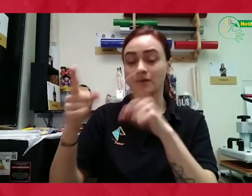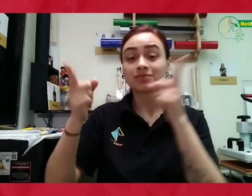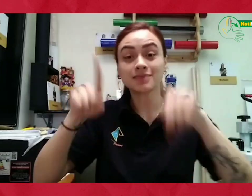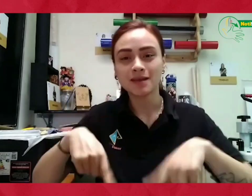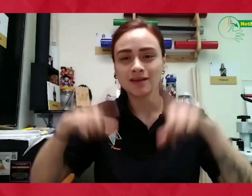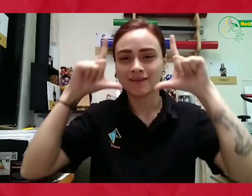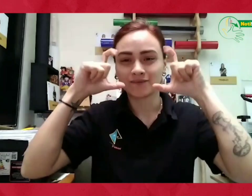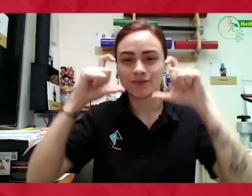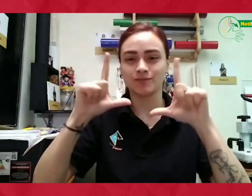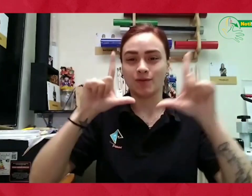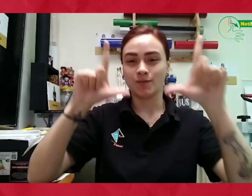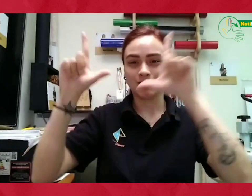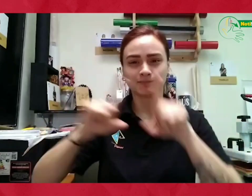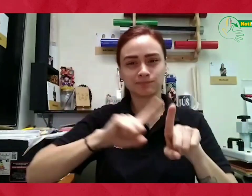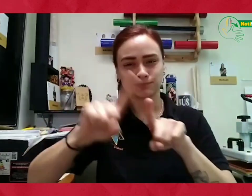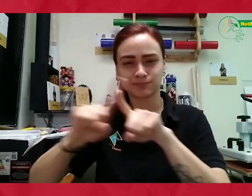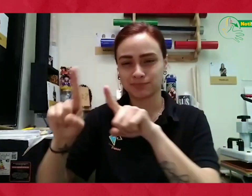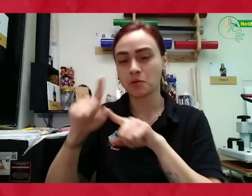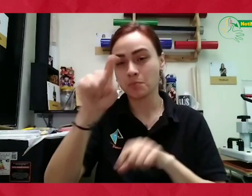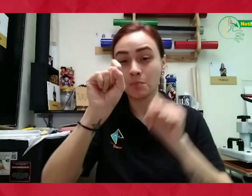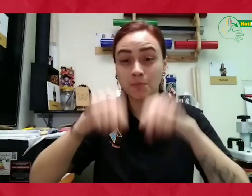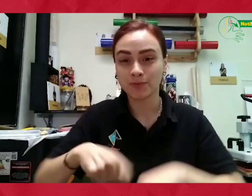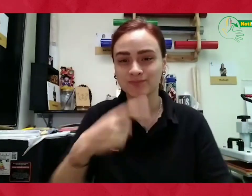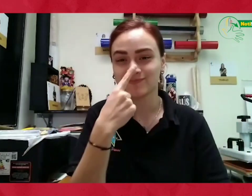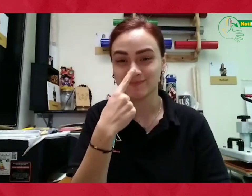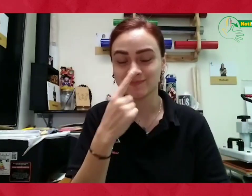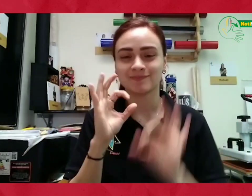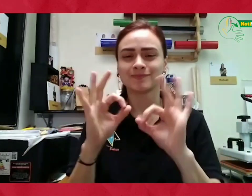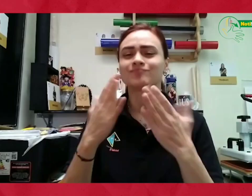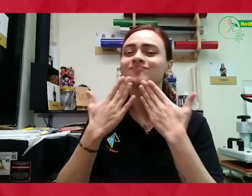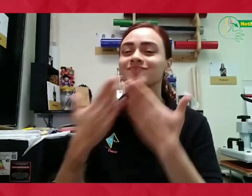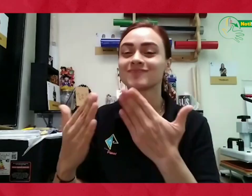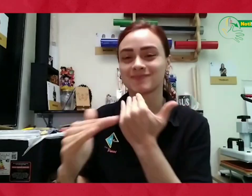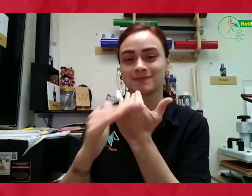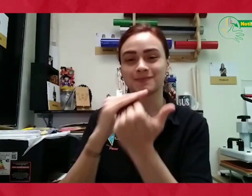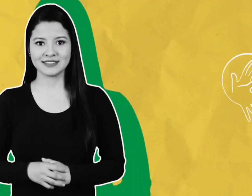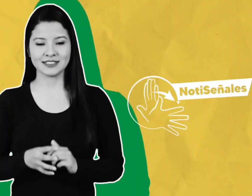deportiva, retratos, entre otros. Anímense a visitarme. Gracias por la invitación.